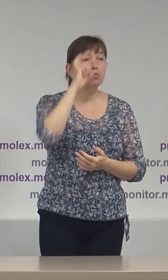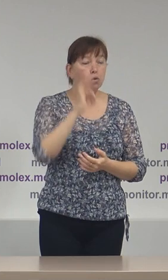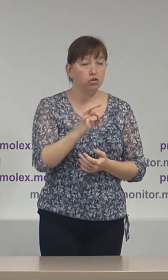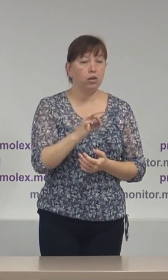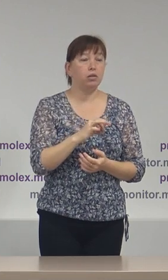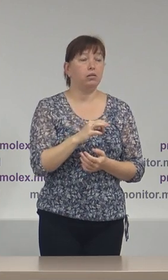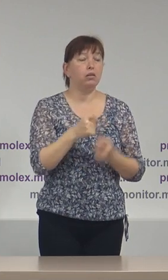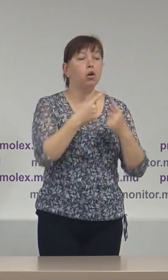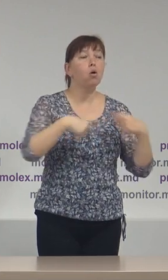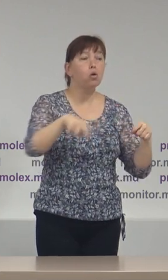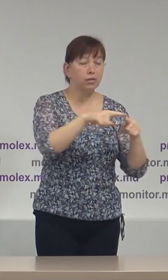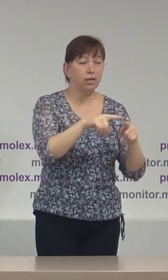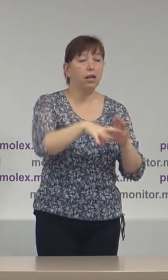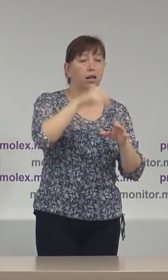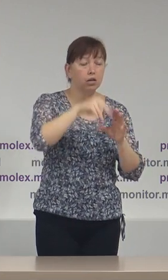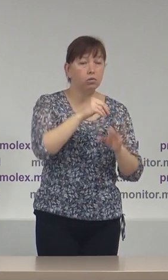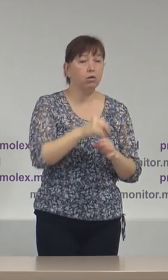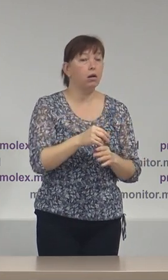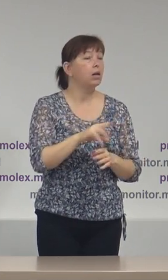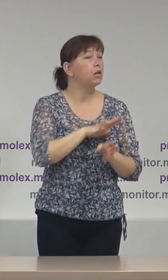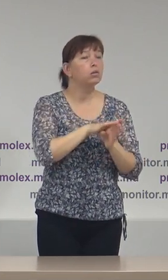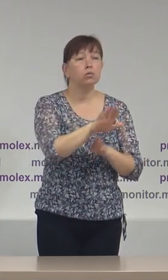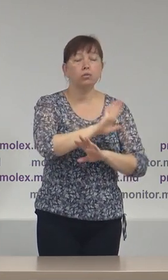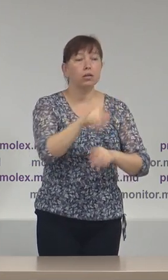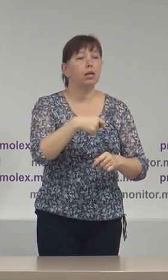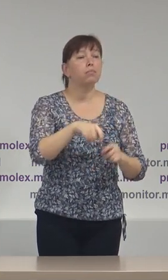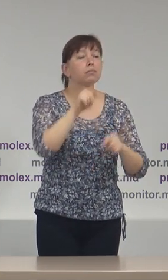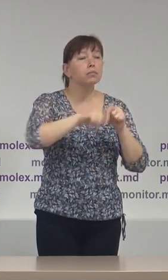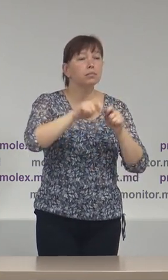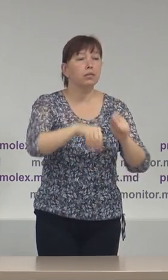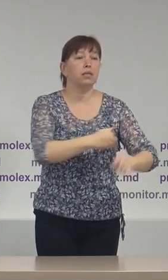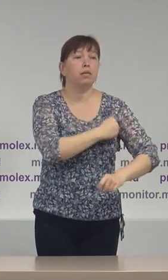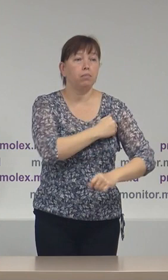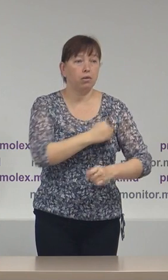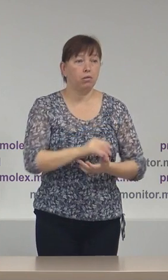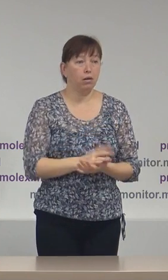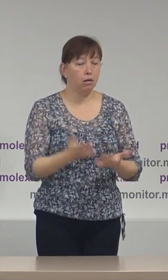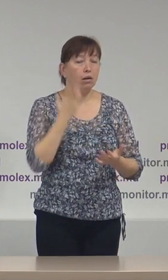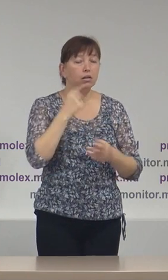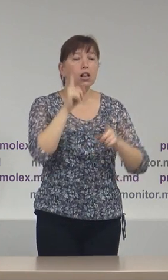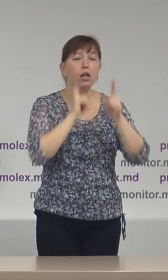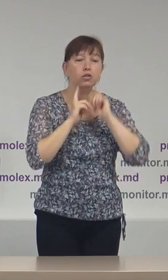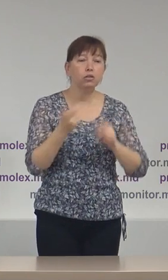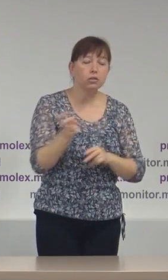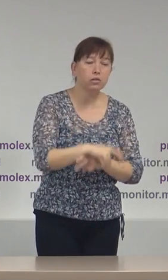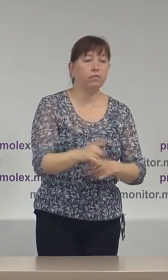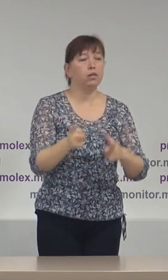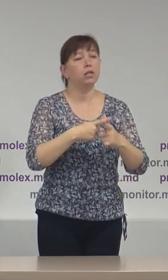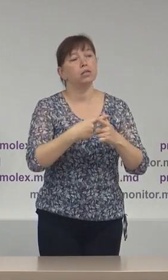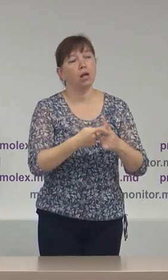Consiliile Electorale de Circunscripție nu se efectuează termometrie persoanelor care vin la ședință sau la